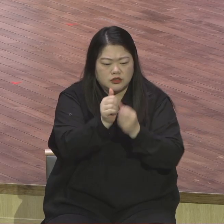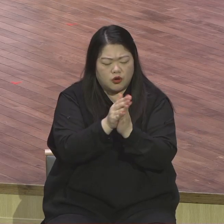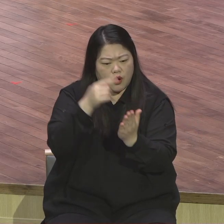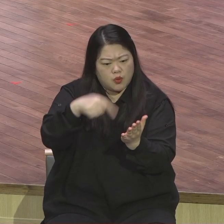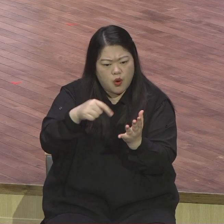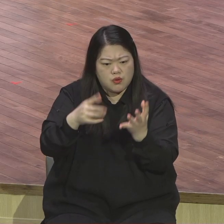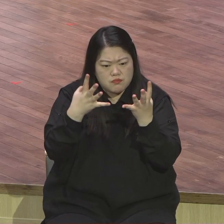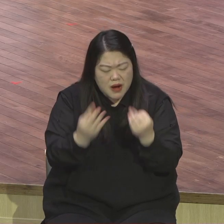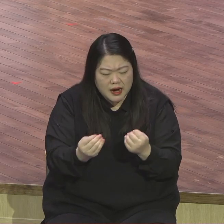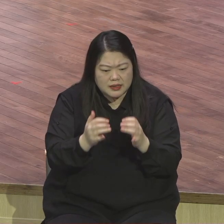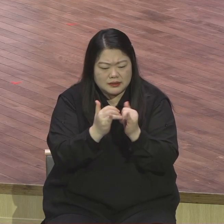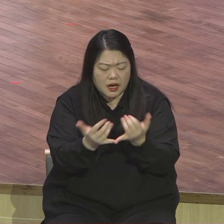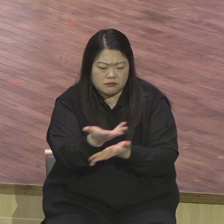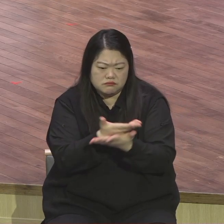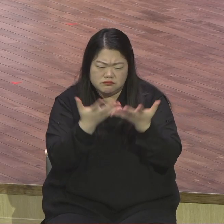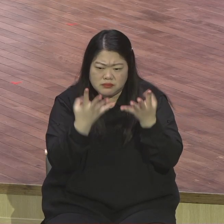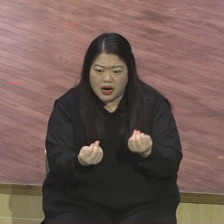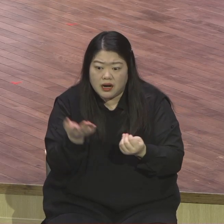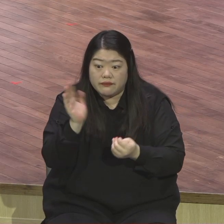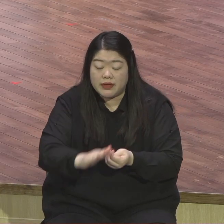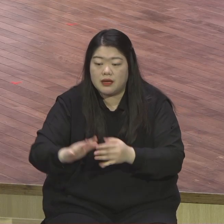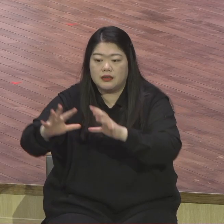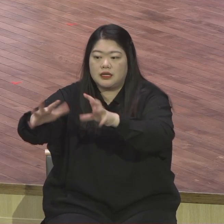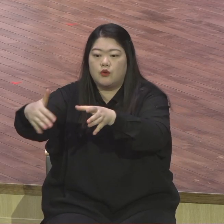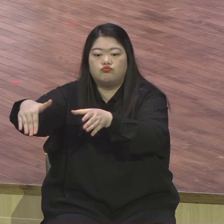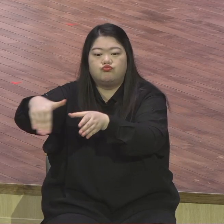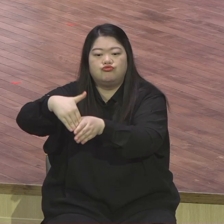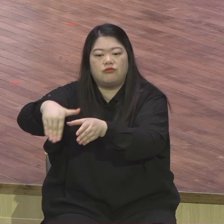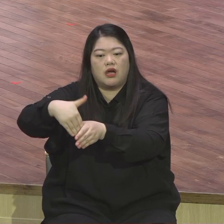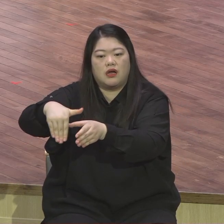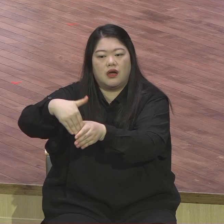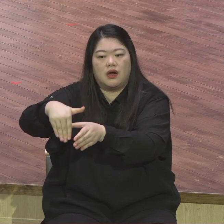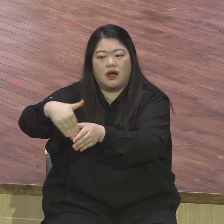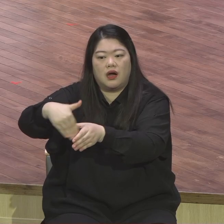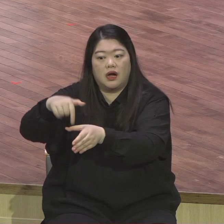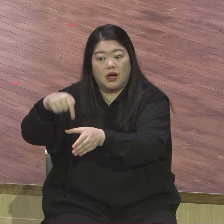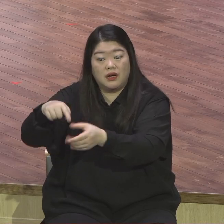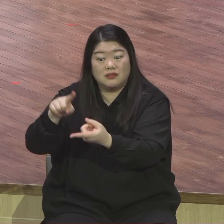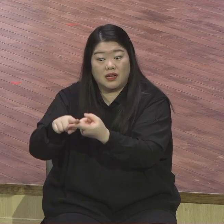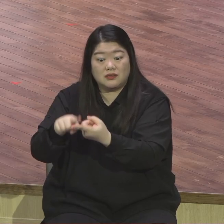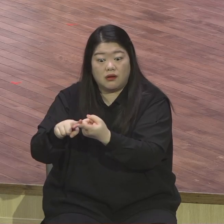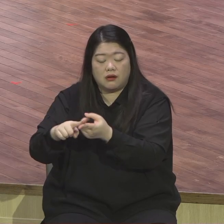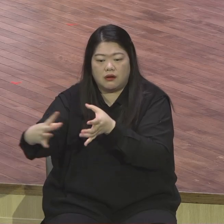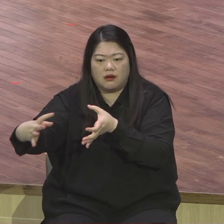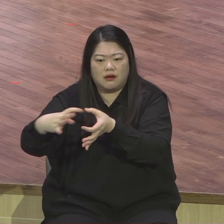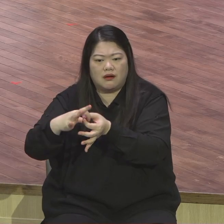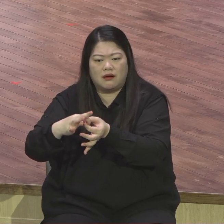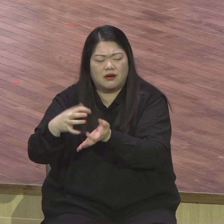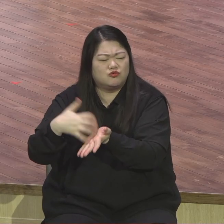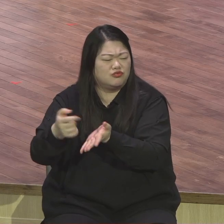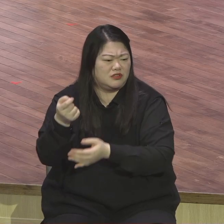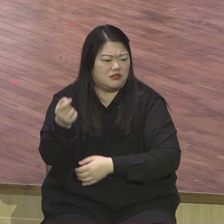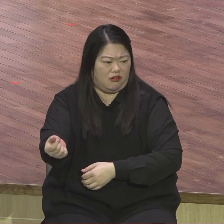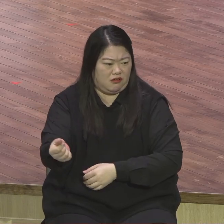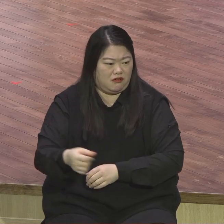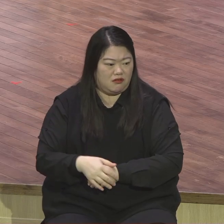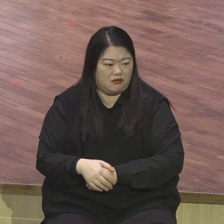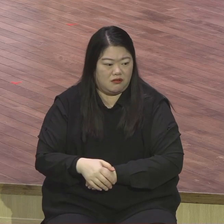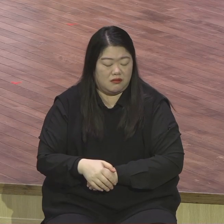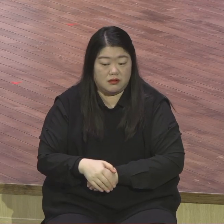아주 너무 열악해요. 교회 안이 말이에요. 이 문화가 지금 세상 보세요. 여러분 TV 통해서 인터넷 통해서